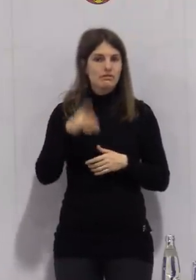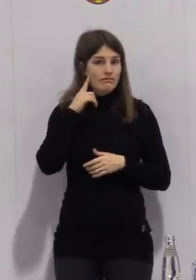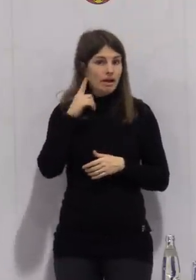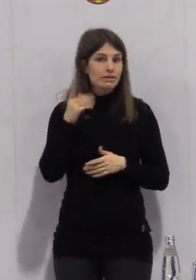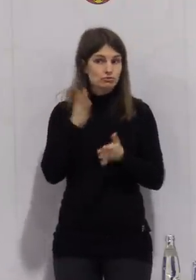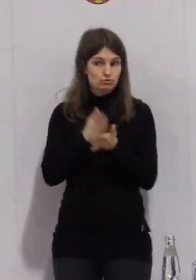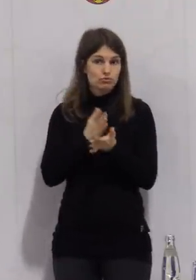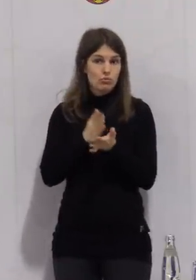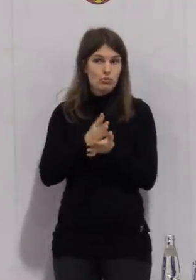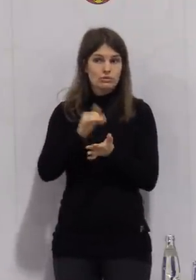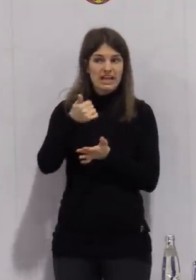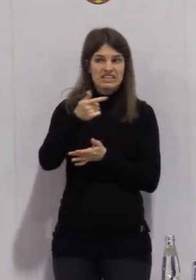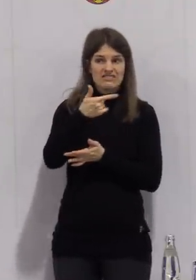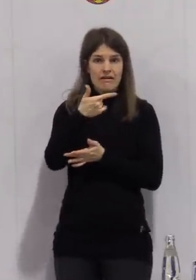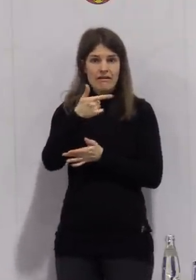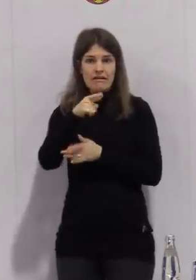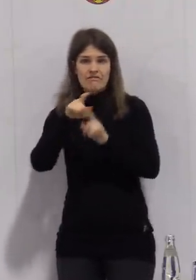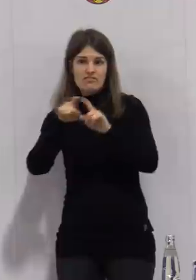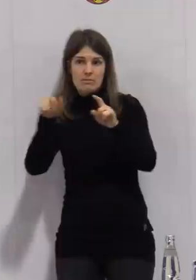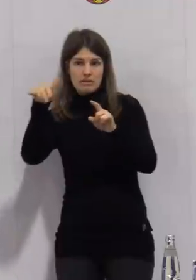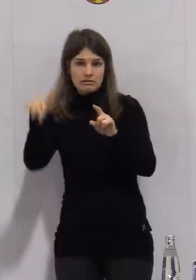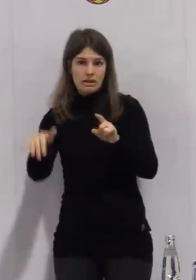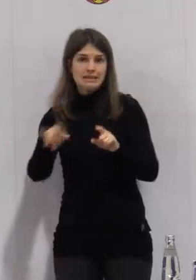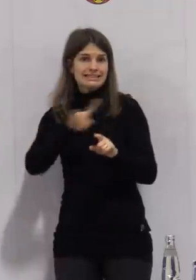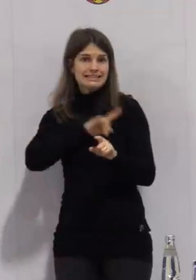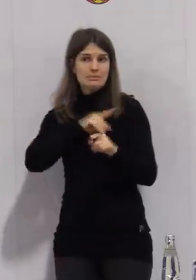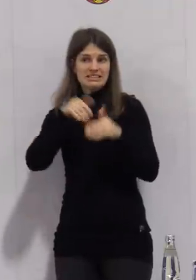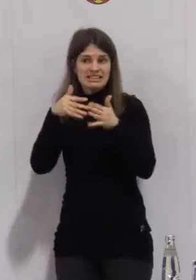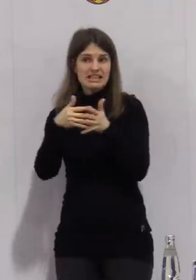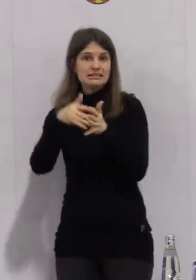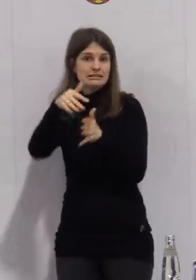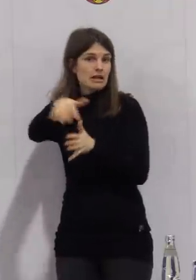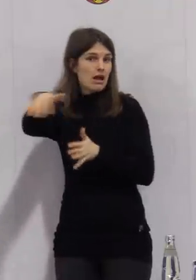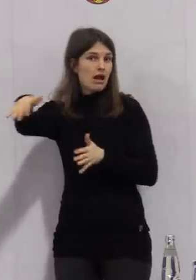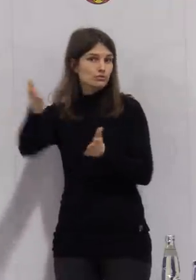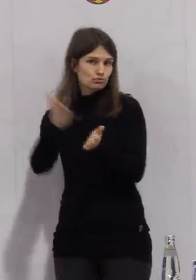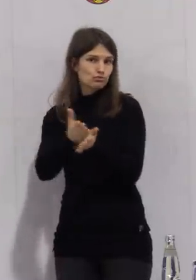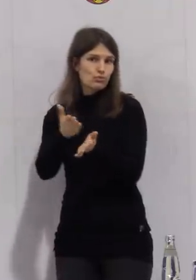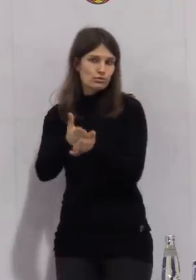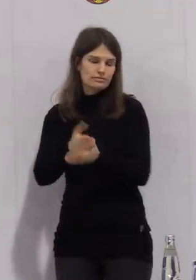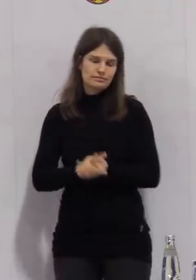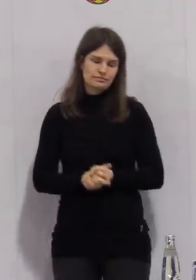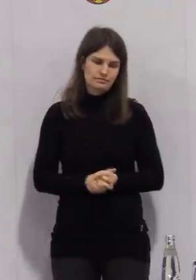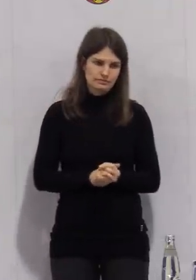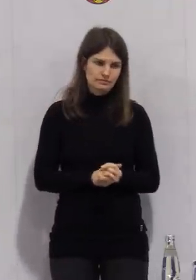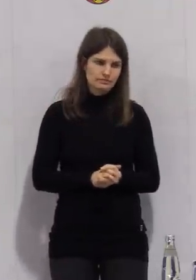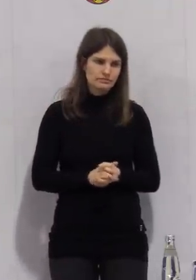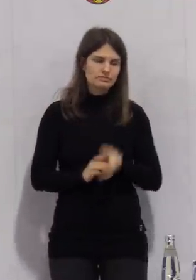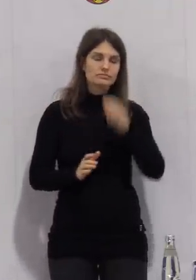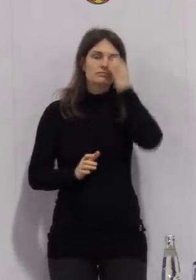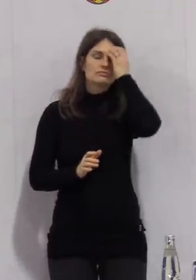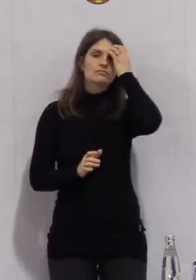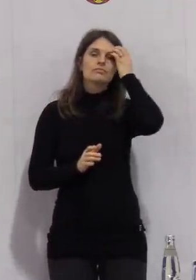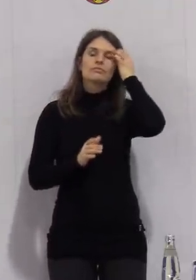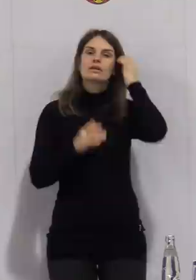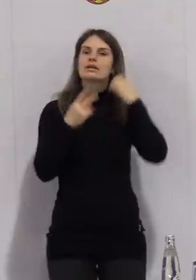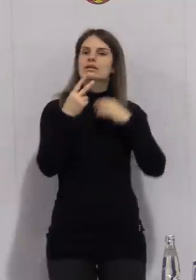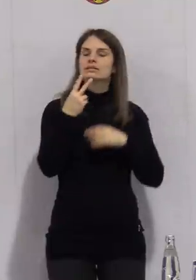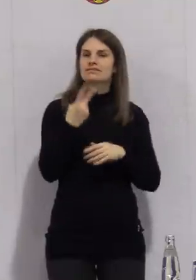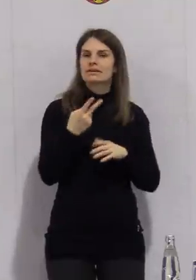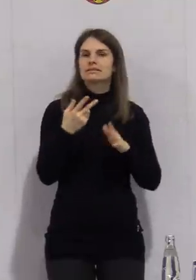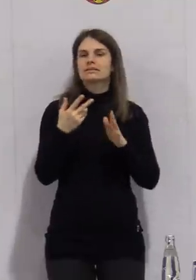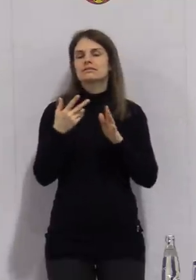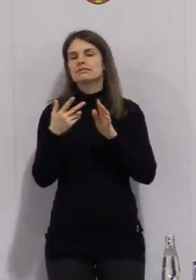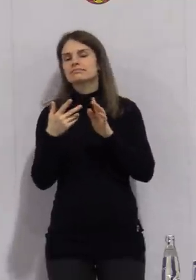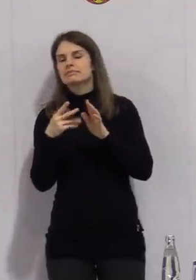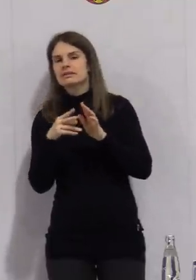setzen. Der dritte Arm der Teststrategie ist die Teststrategie für die Schule. Hierzu komme